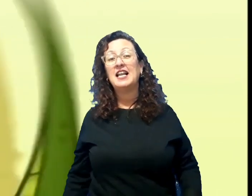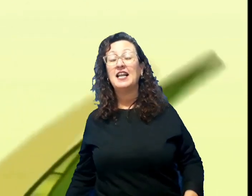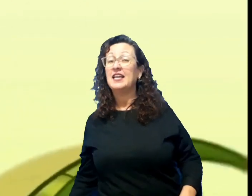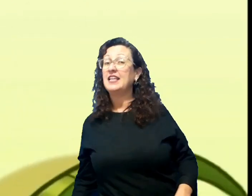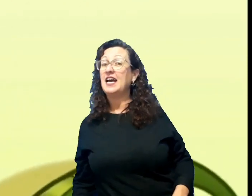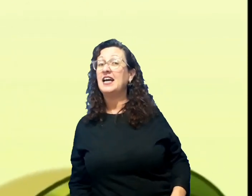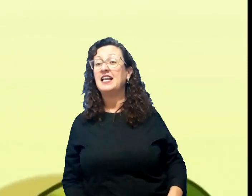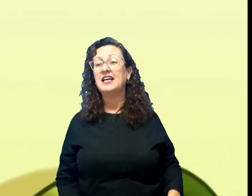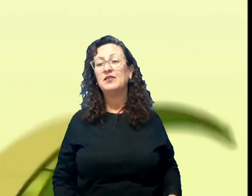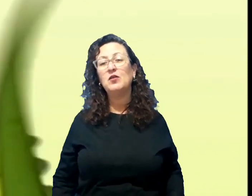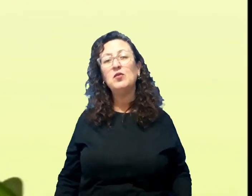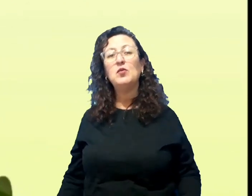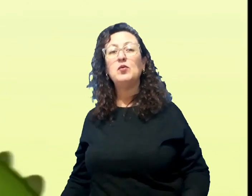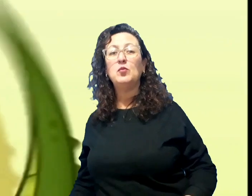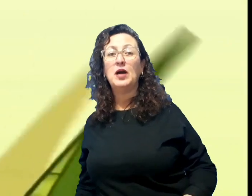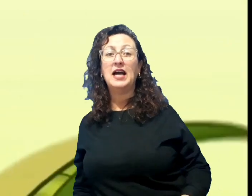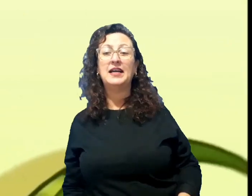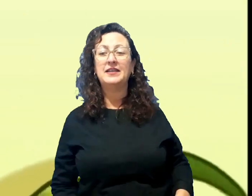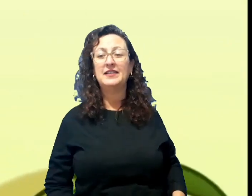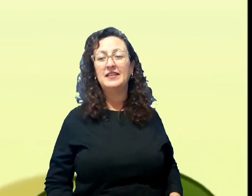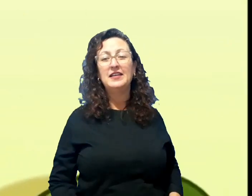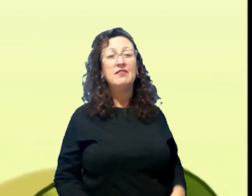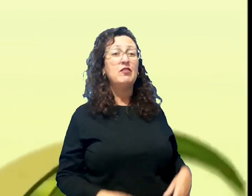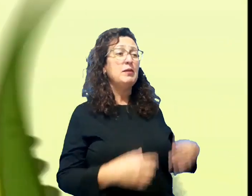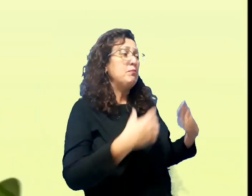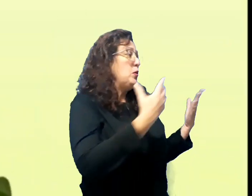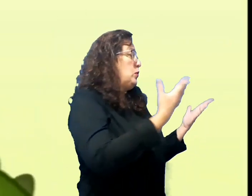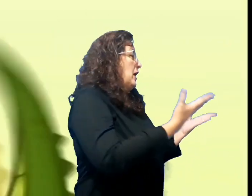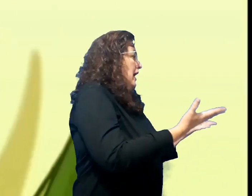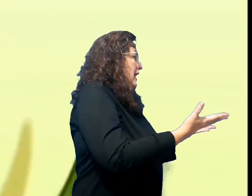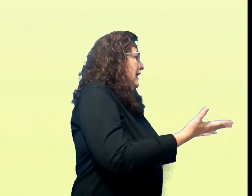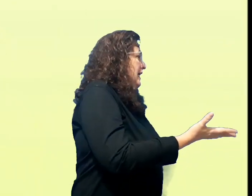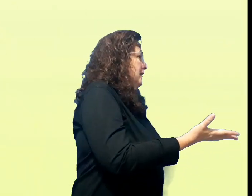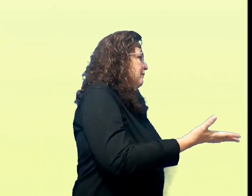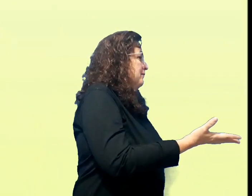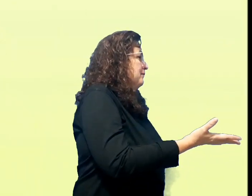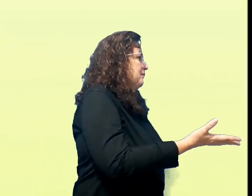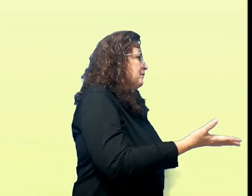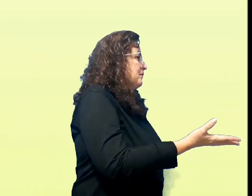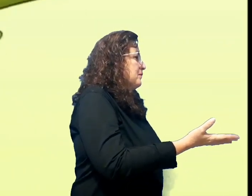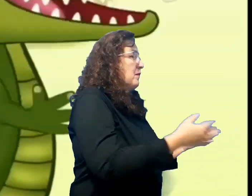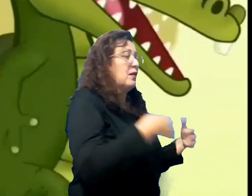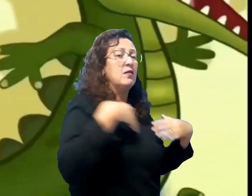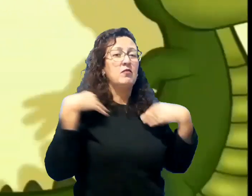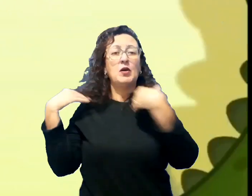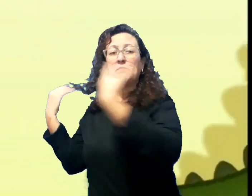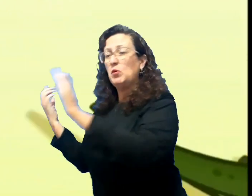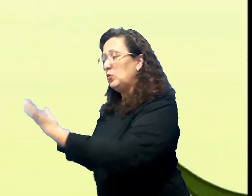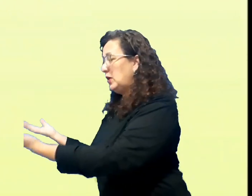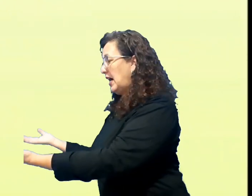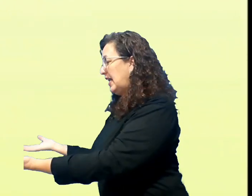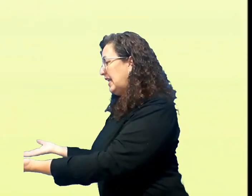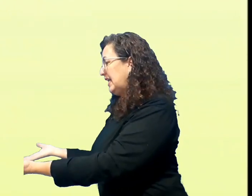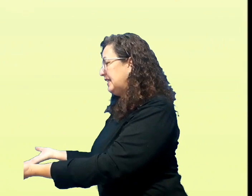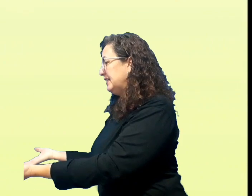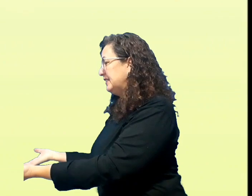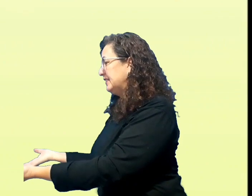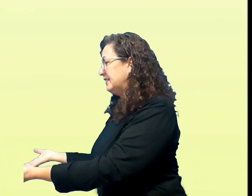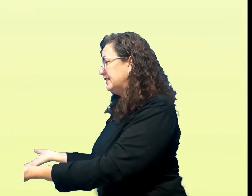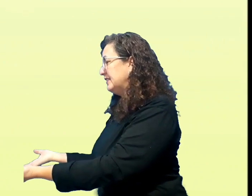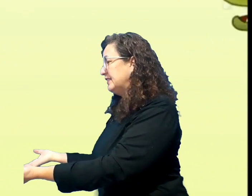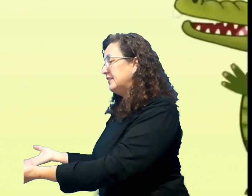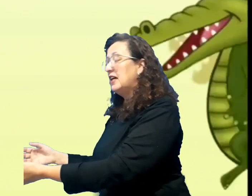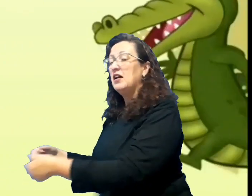passear lá na lagoa. Foi por aqui, foi por